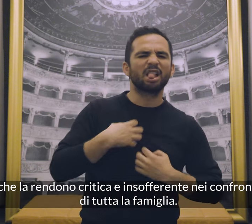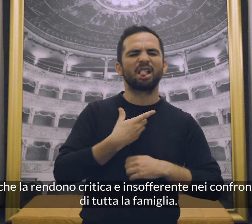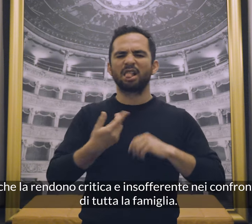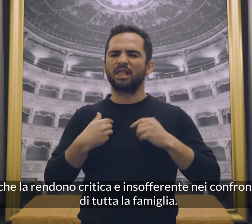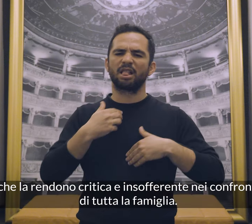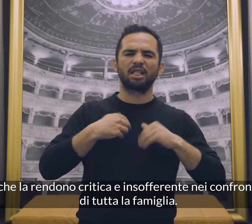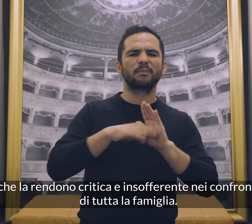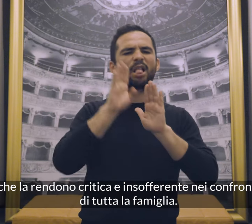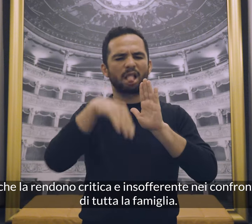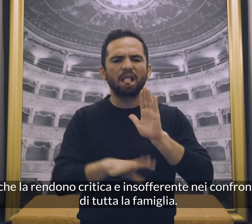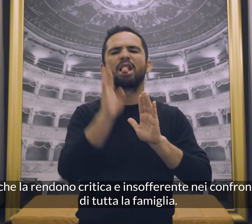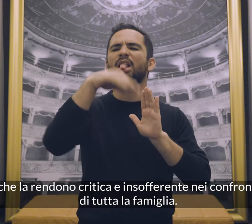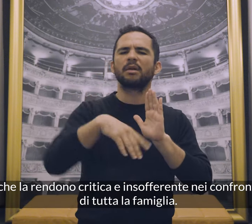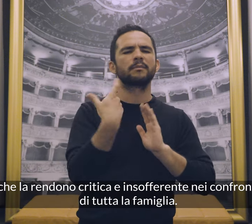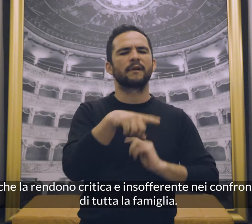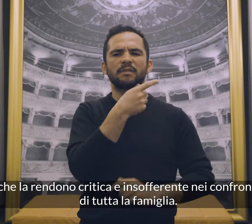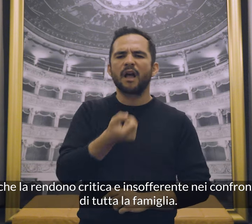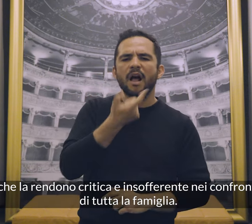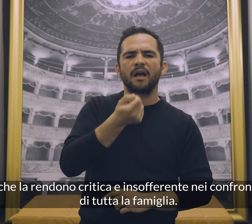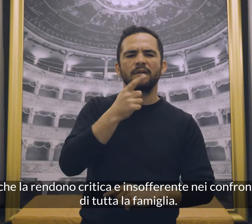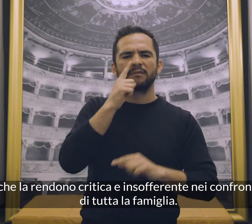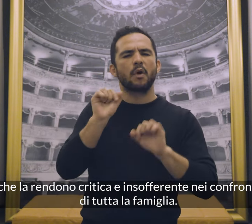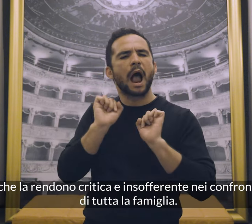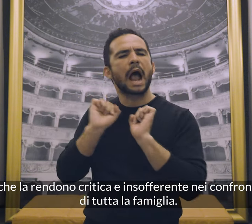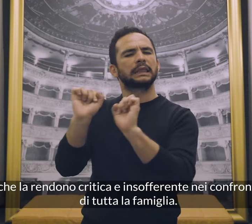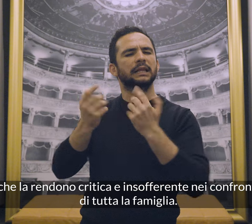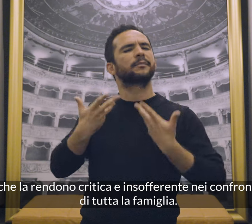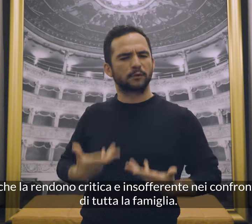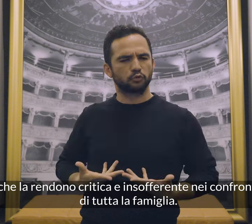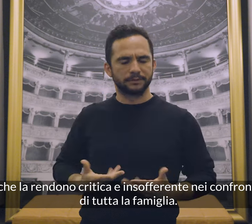rendono critica e insofferente nei confronti di tutta la famiglia.